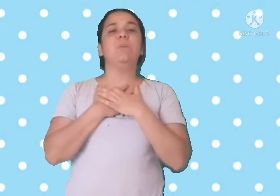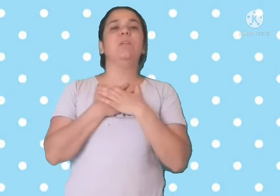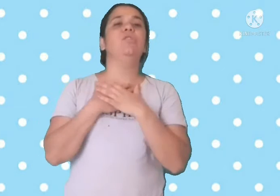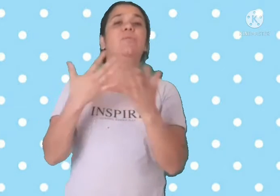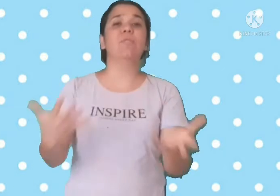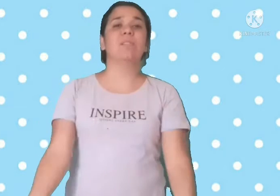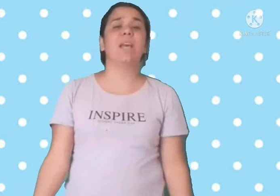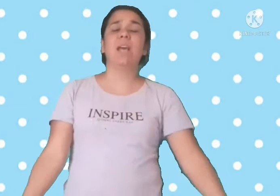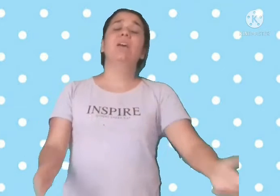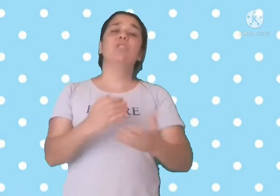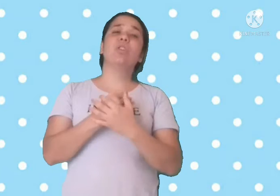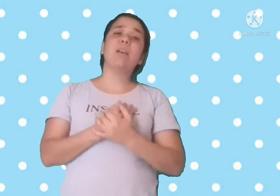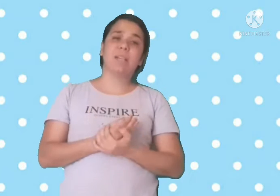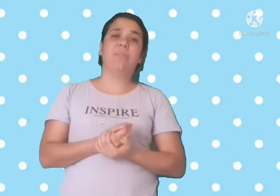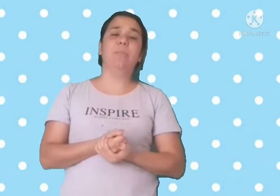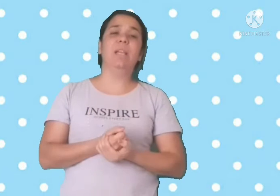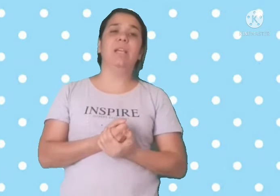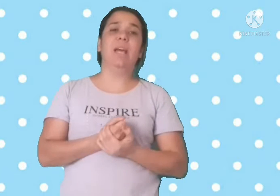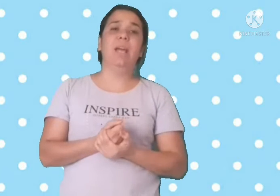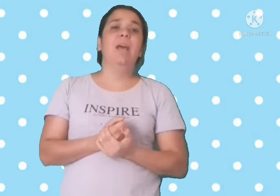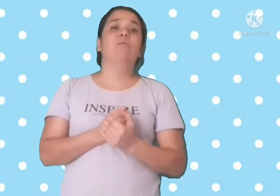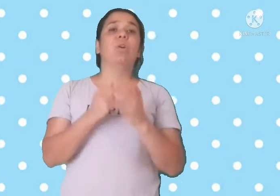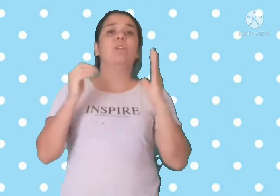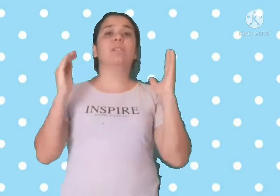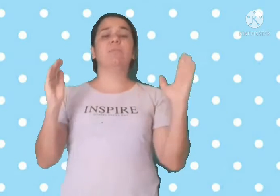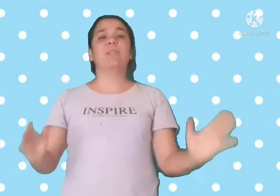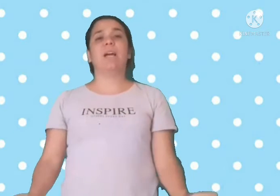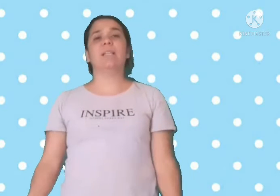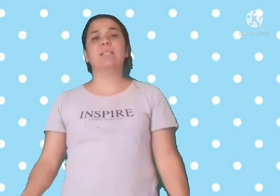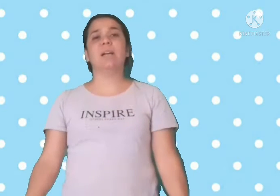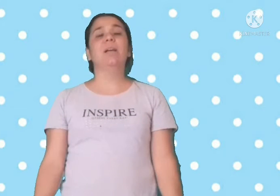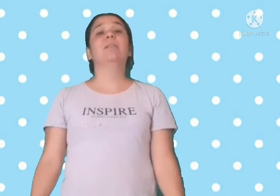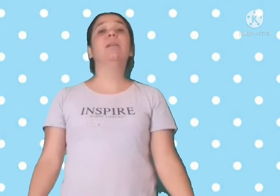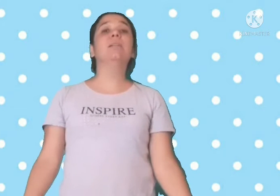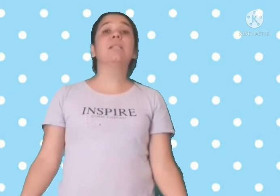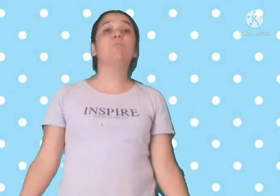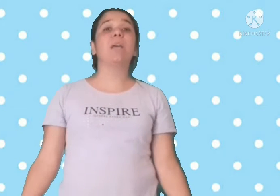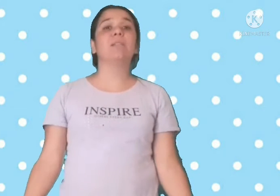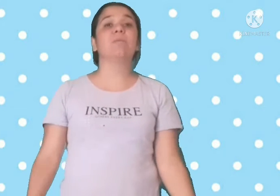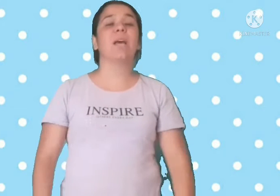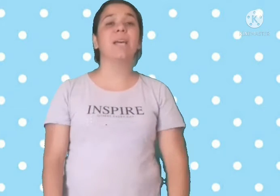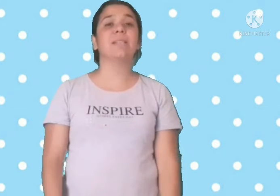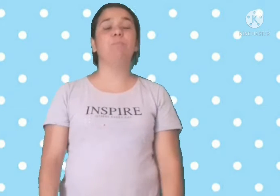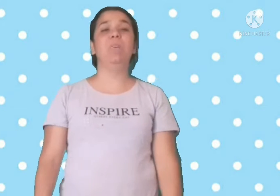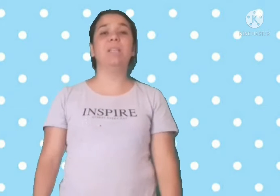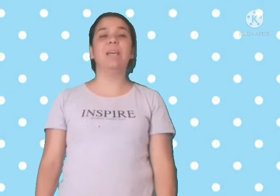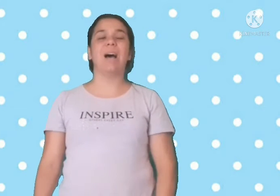mim, de você, de nossa família, né? Então, nós temos que agradecer tantas bênçãos recebidas.